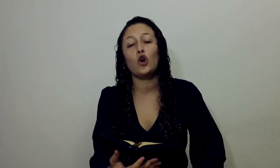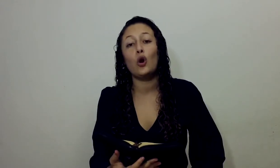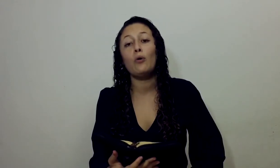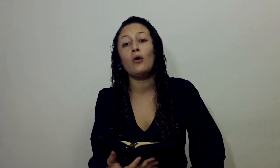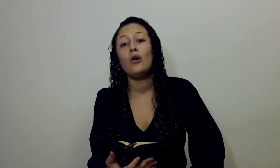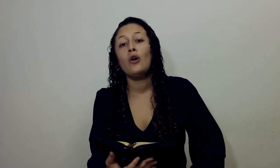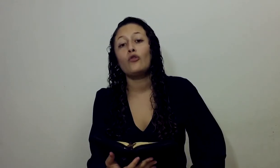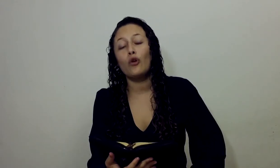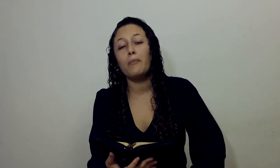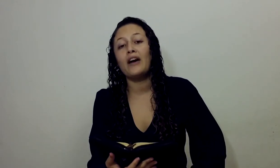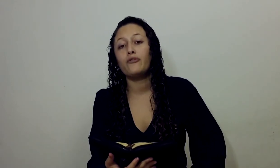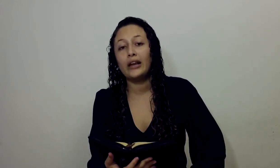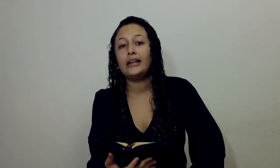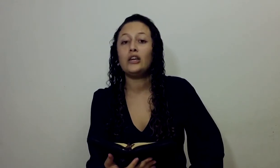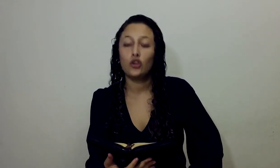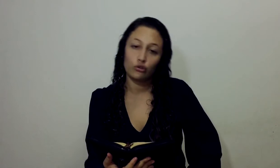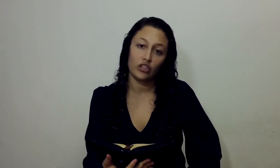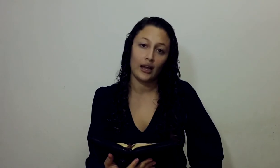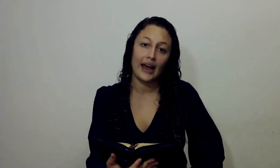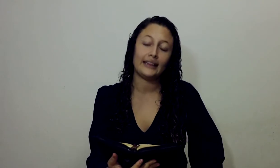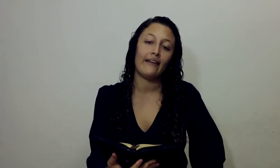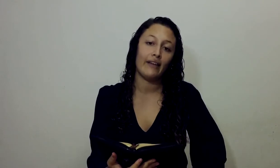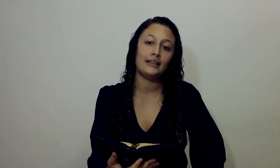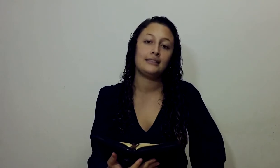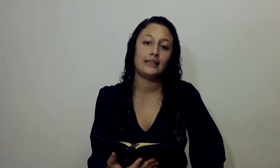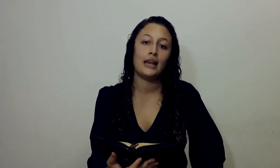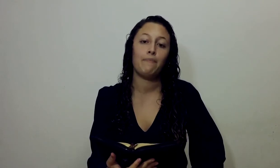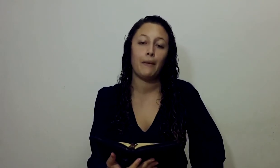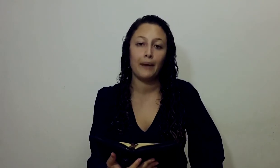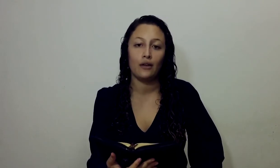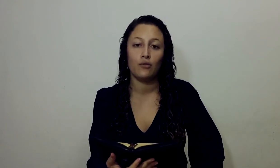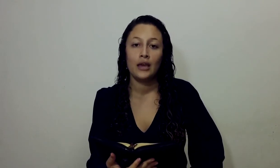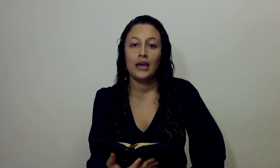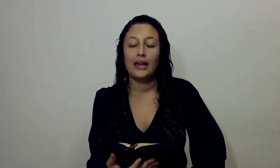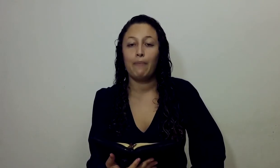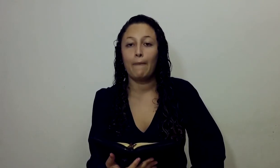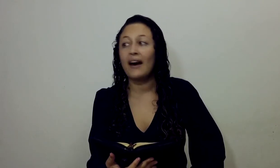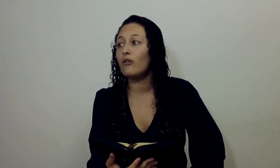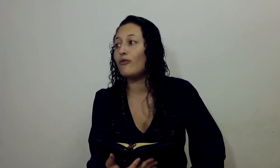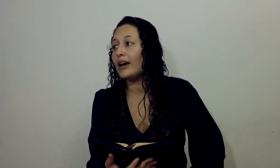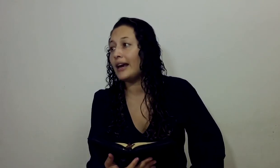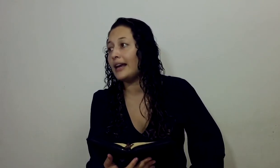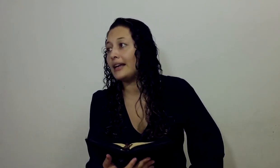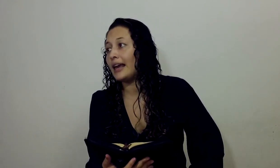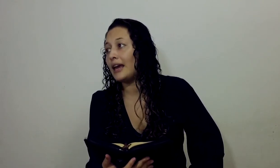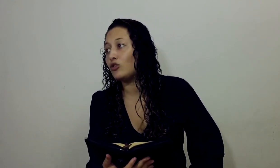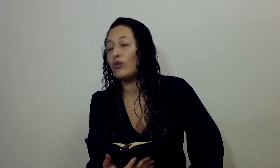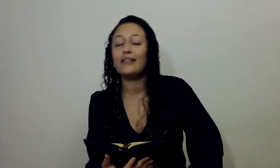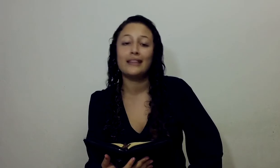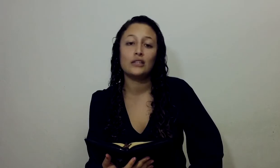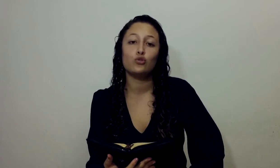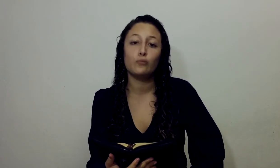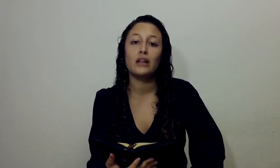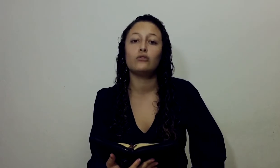historia Como Roma Religiosa A través Del papado El papado Fue el que